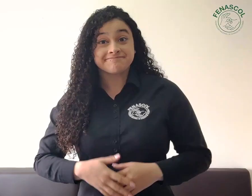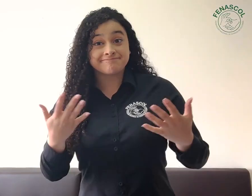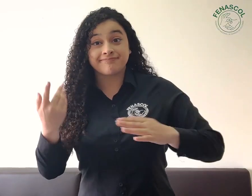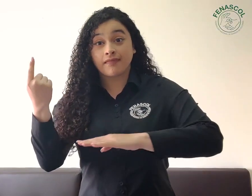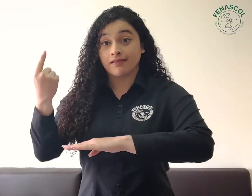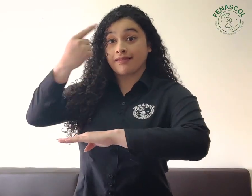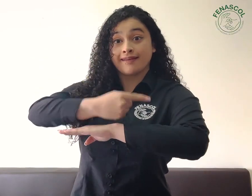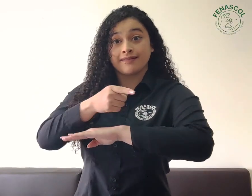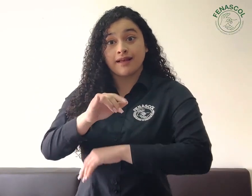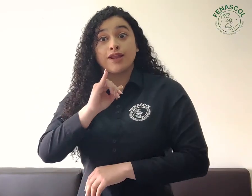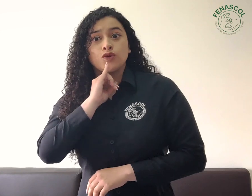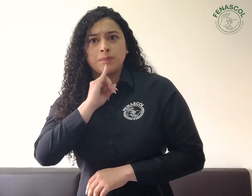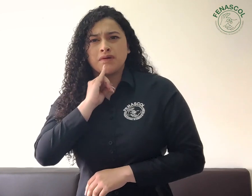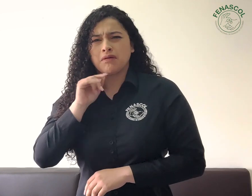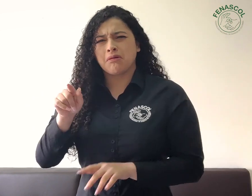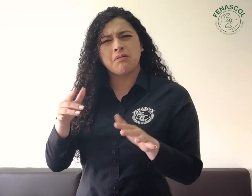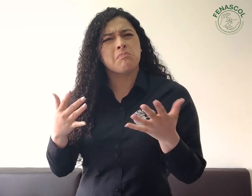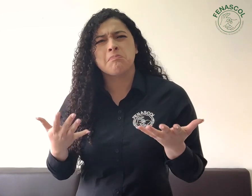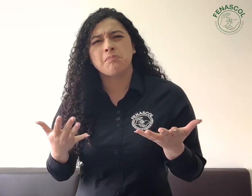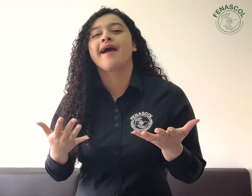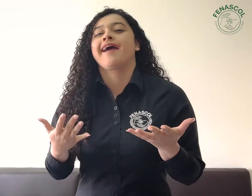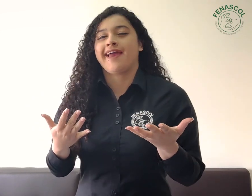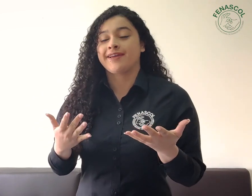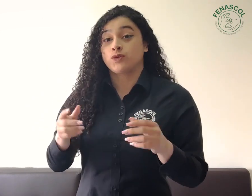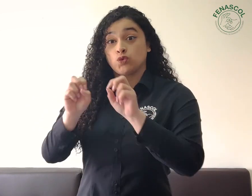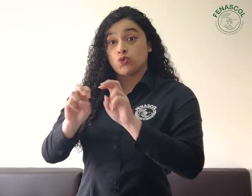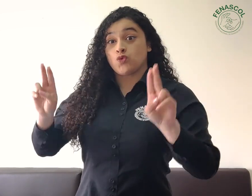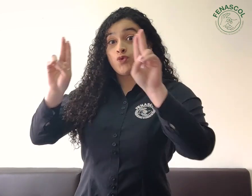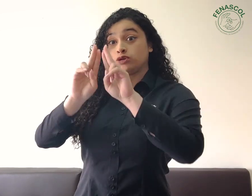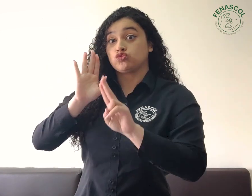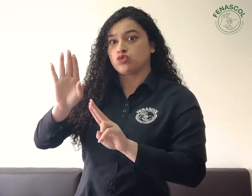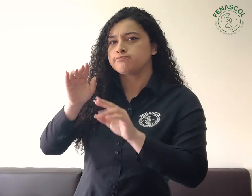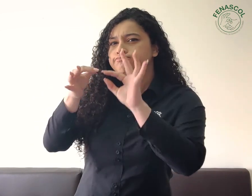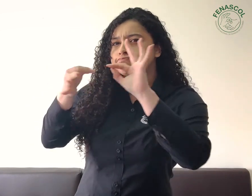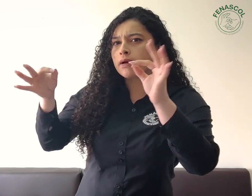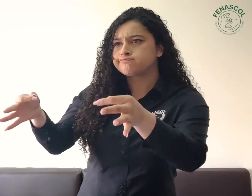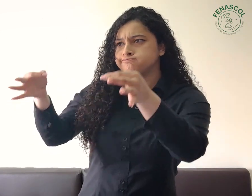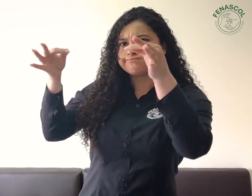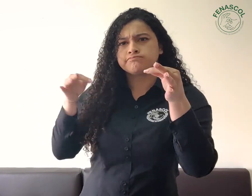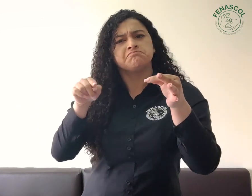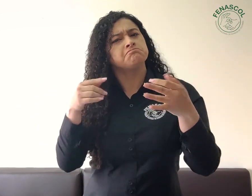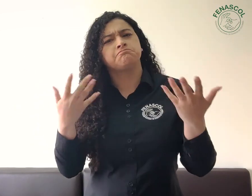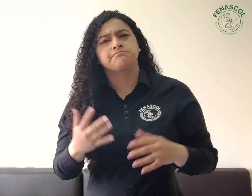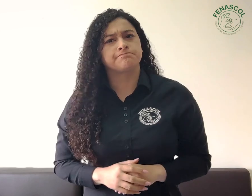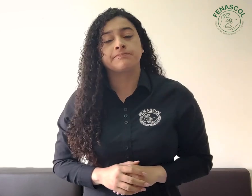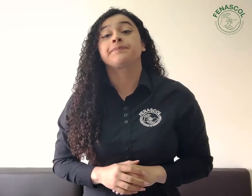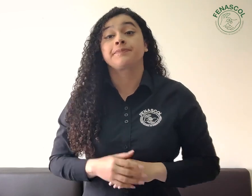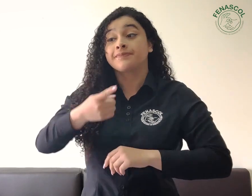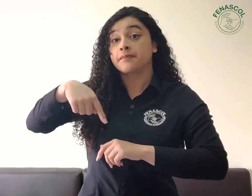día del idioma la onu oficialmente dice que se refiere al día para concienciar al personal de la